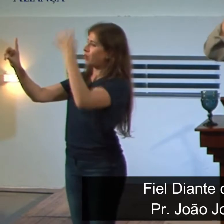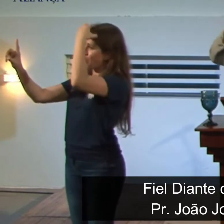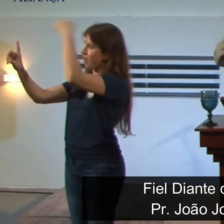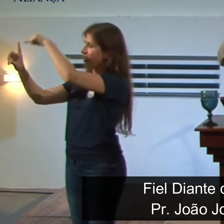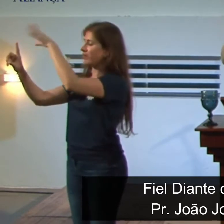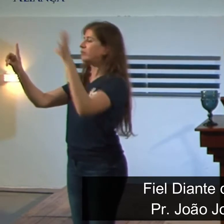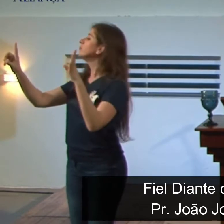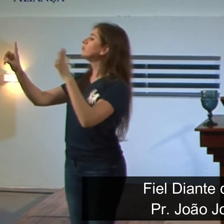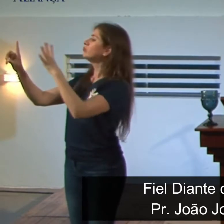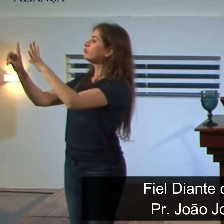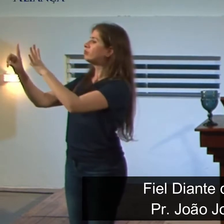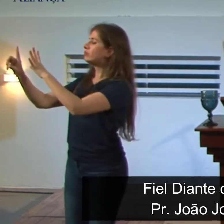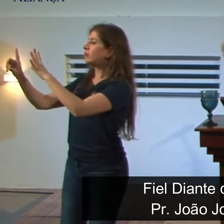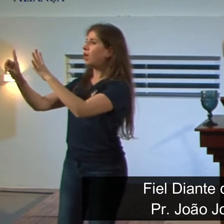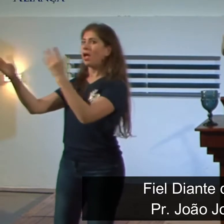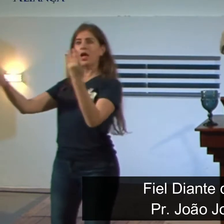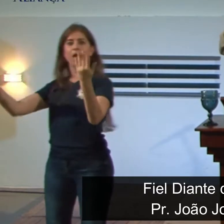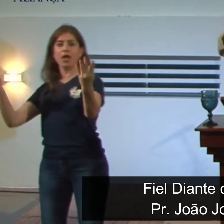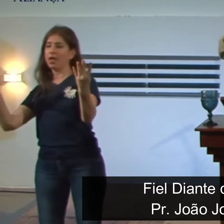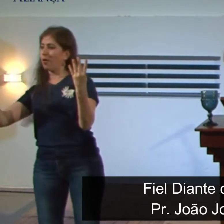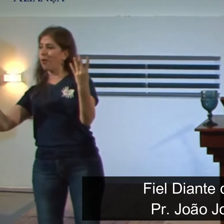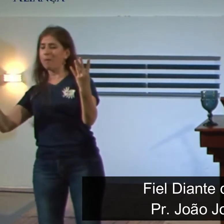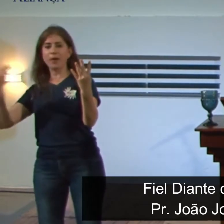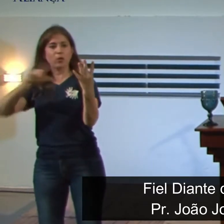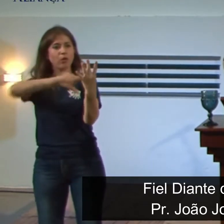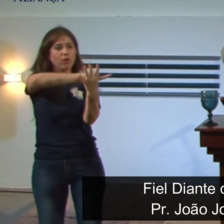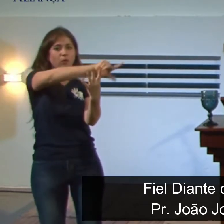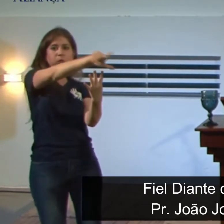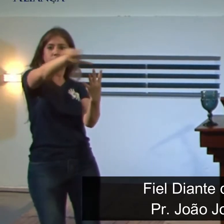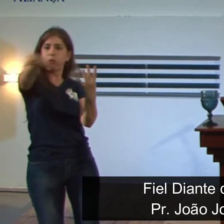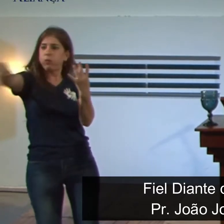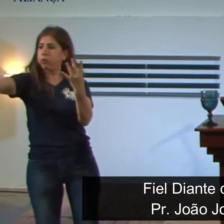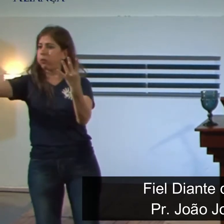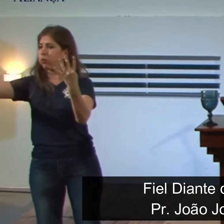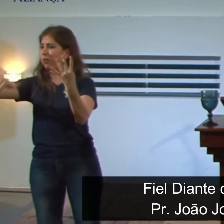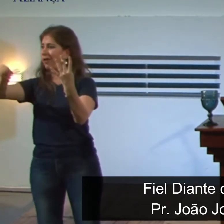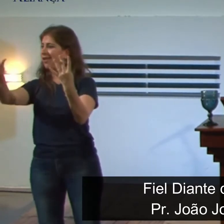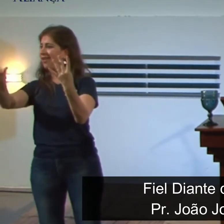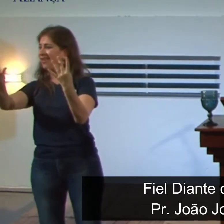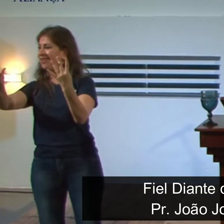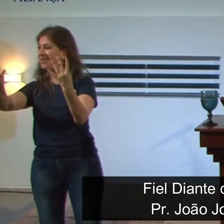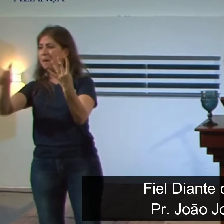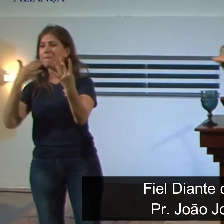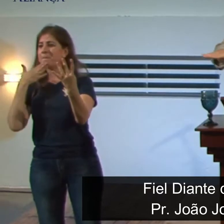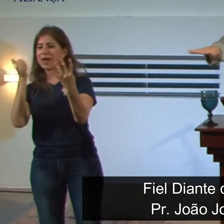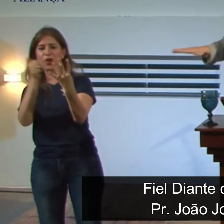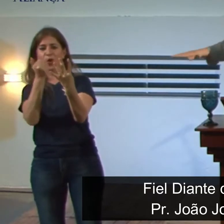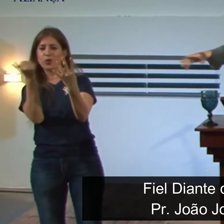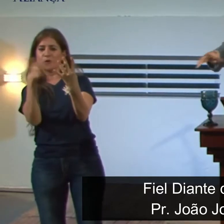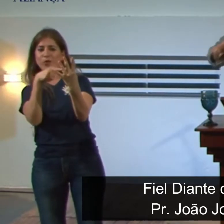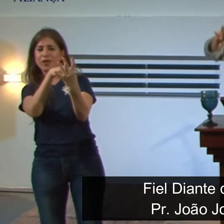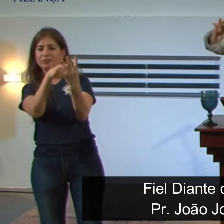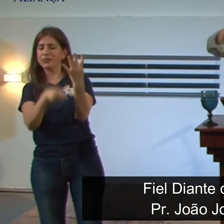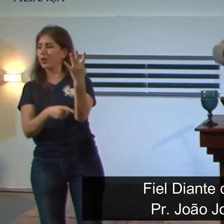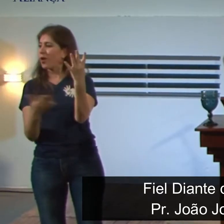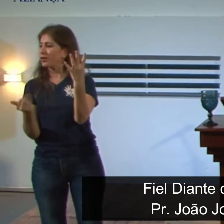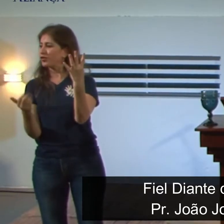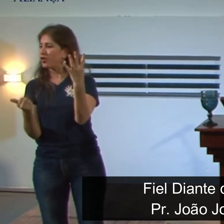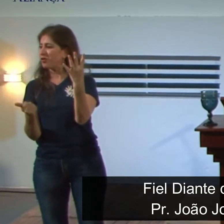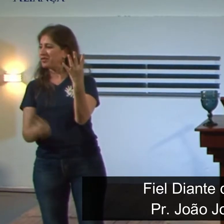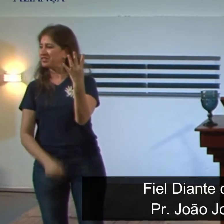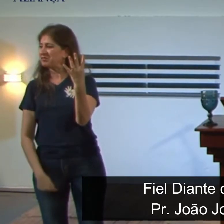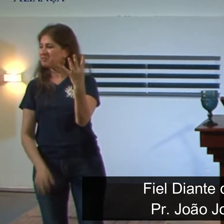ninguém comparado a eles em todo o reino e por isso passaram a servir o rei. Aqueles quatro jovens se